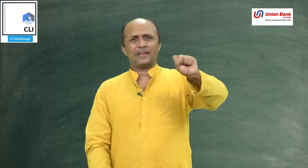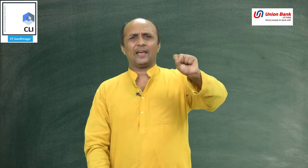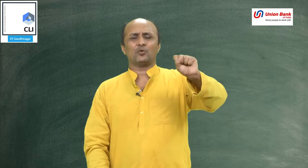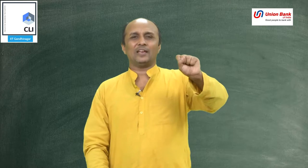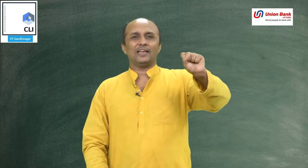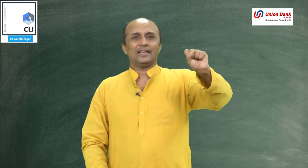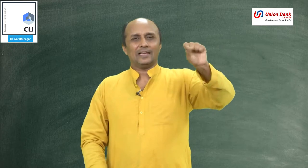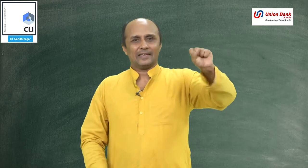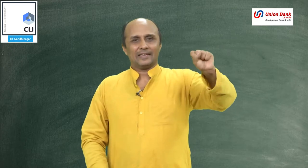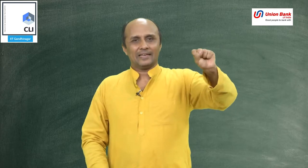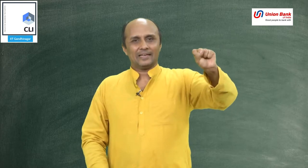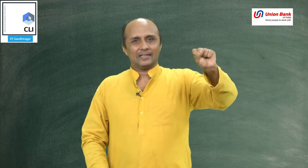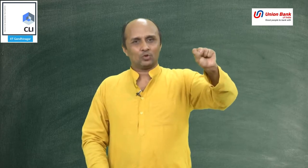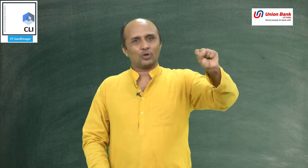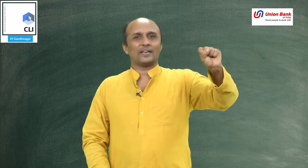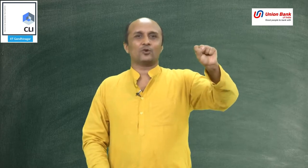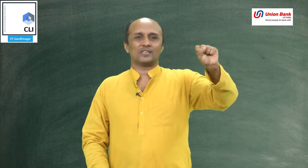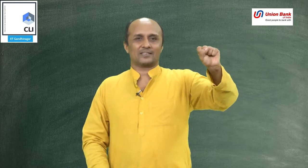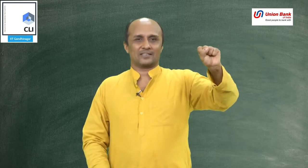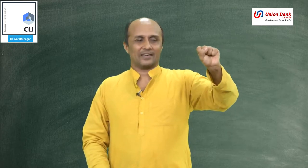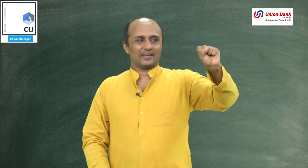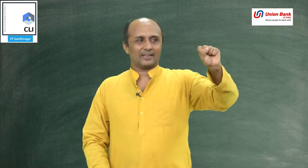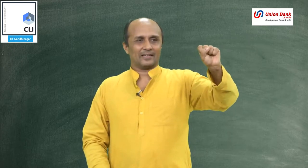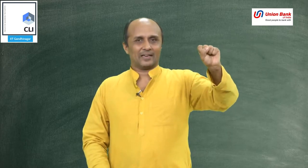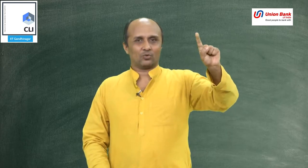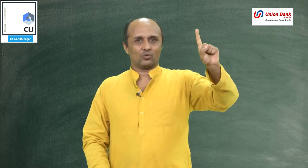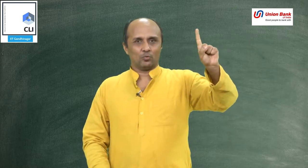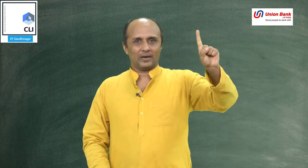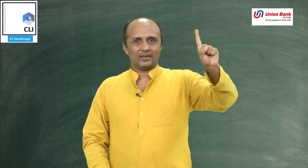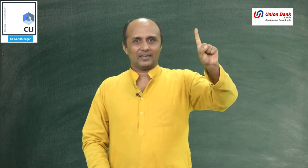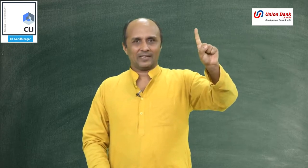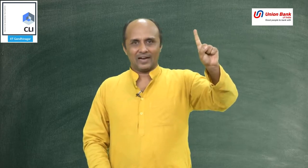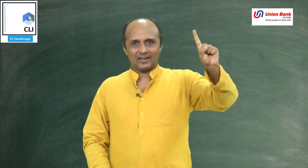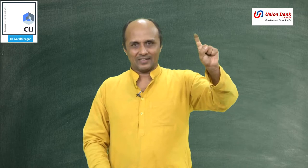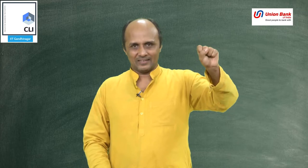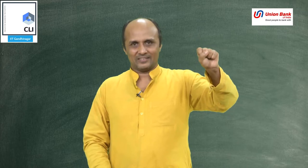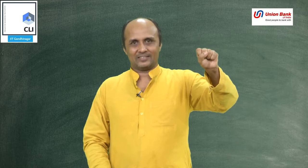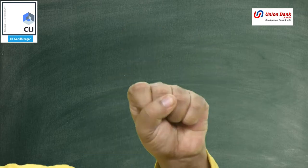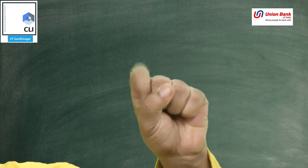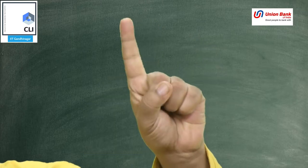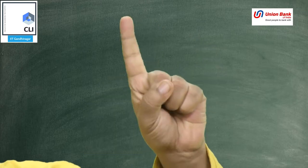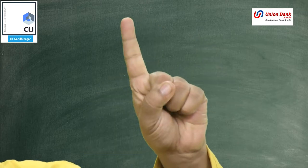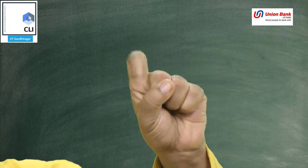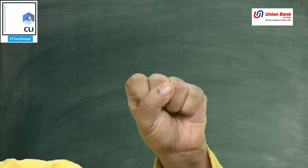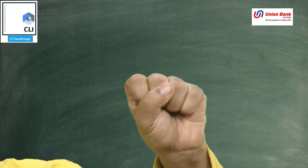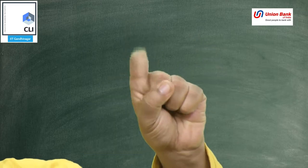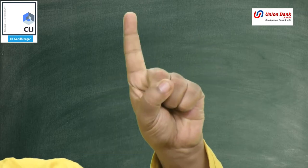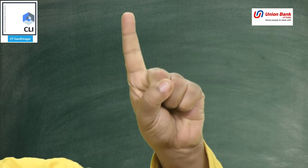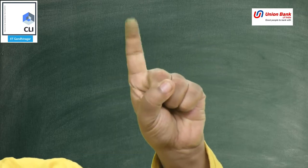एक उंगली दो तरीकों से रख सकते हैं या तो उपर या नीचे तो ये एक उंगली दो